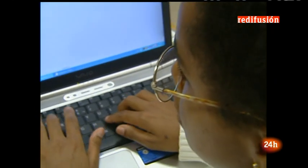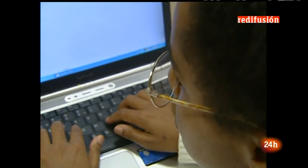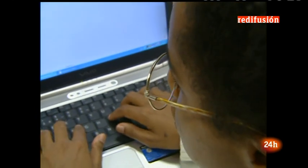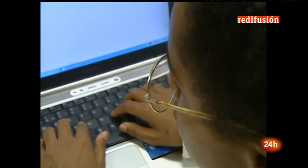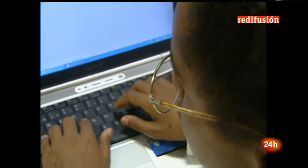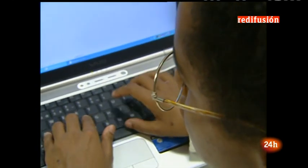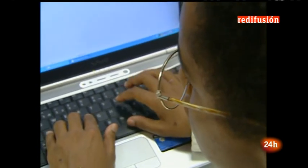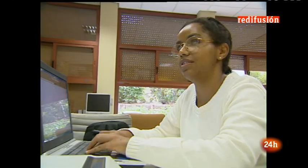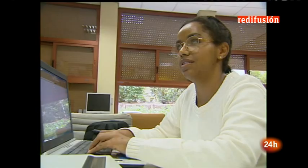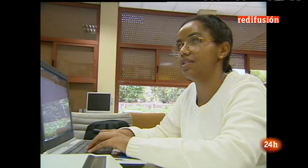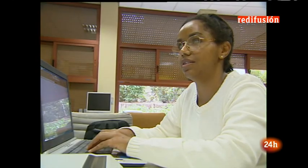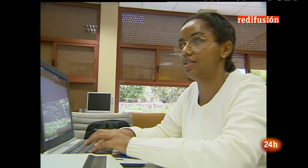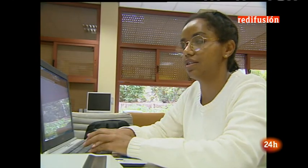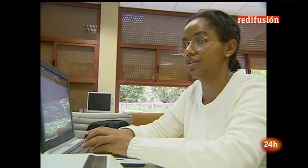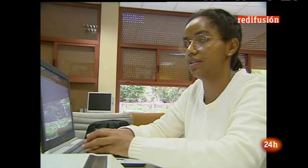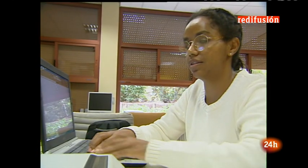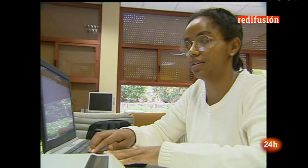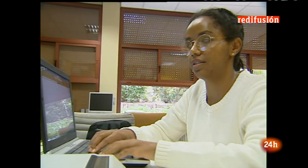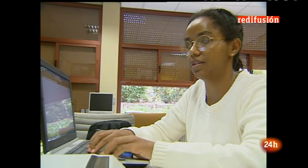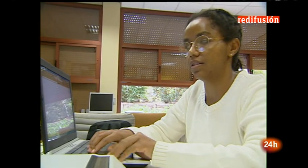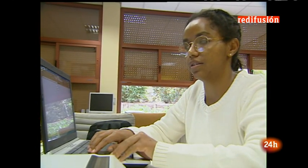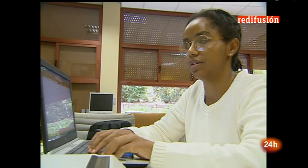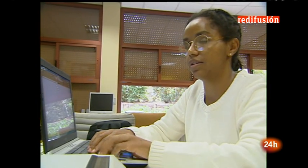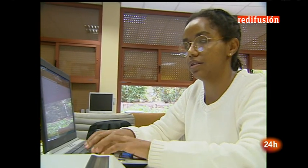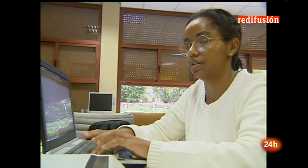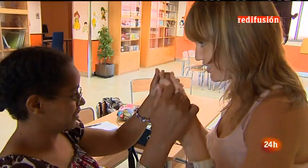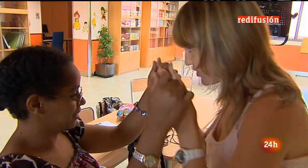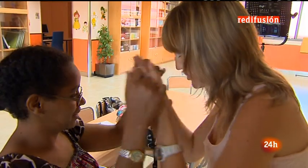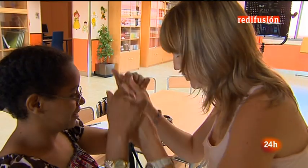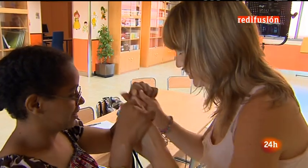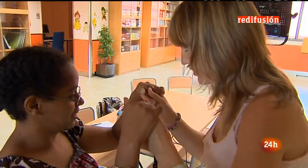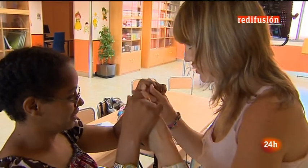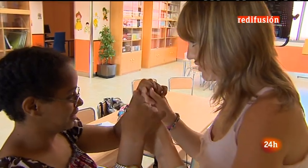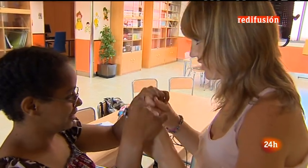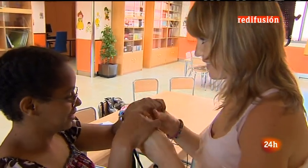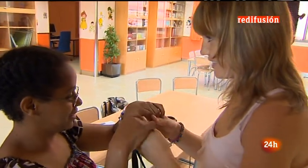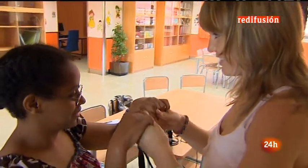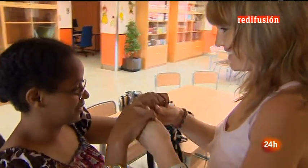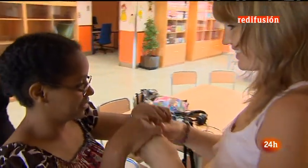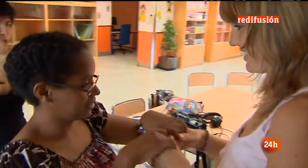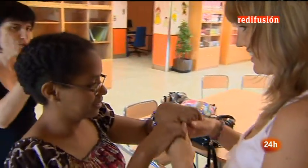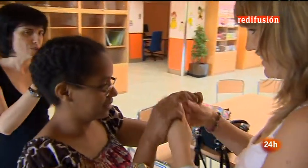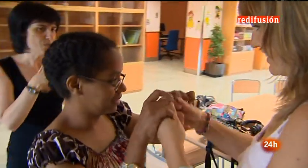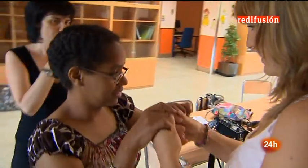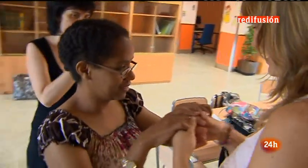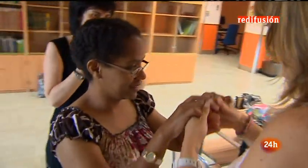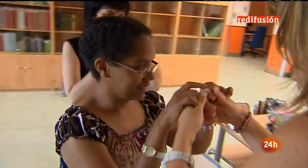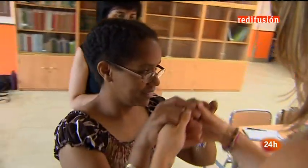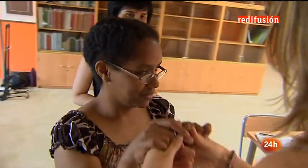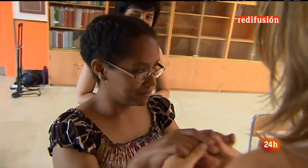7,5. Su deseo entonces era estudiar educación especial, un sueño seis años después hecho realidad. Yenet es la primera de los